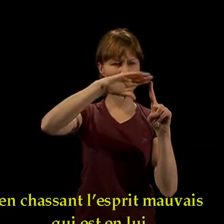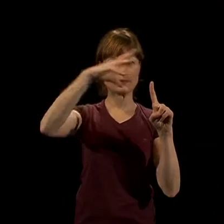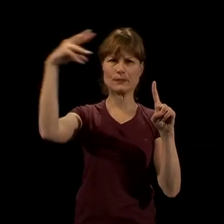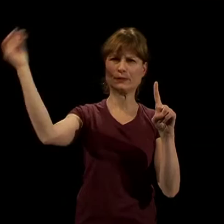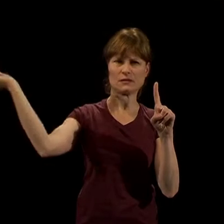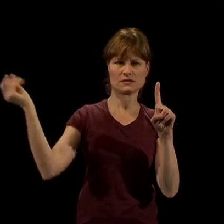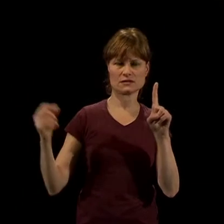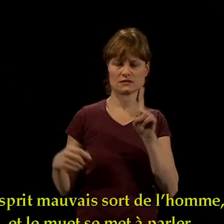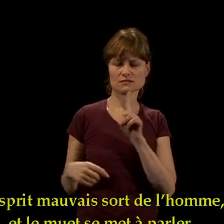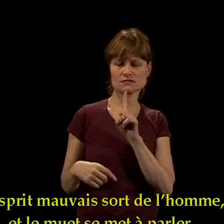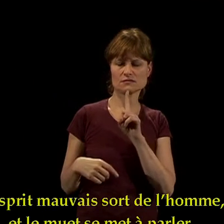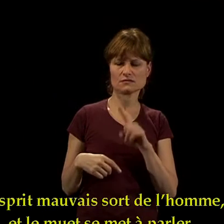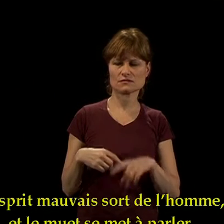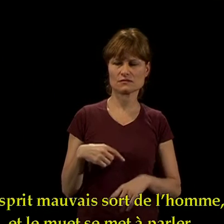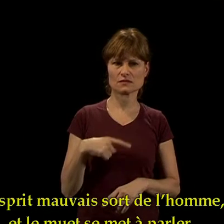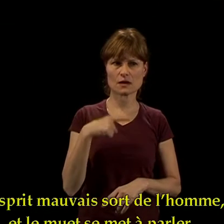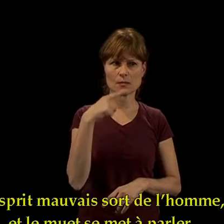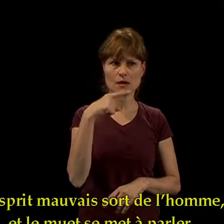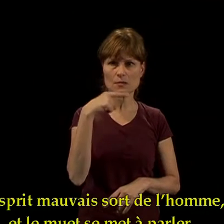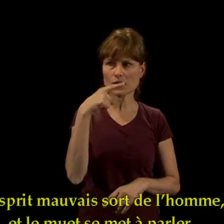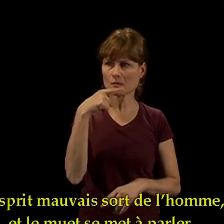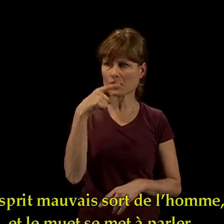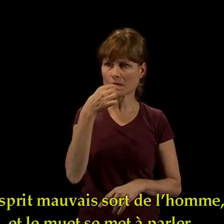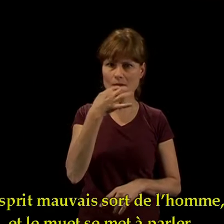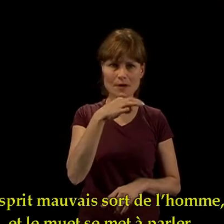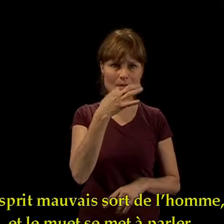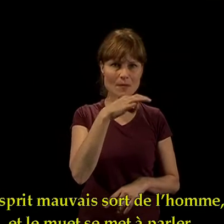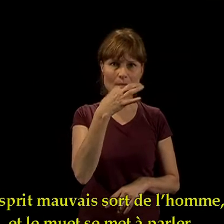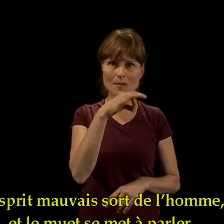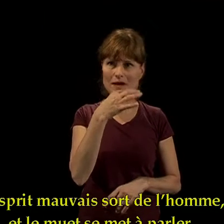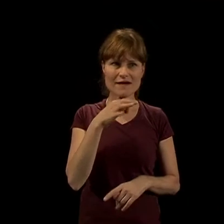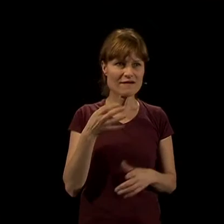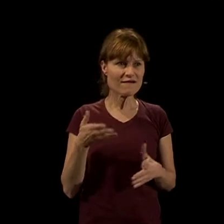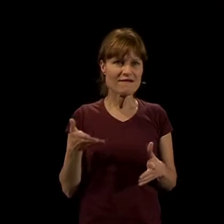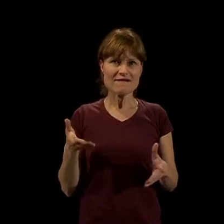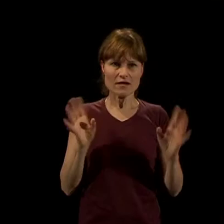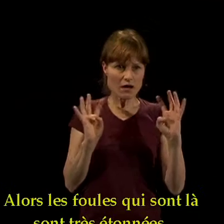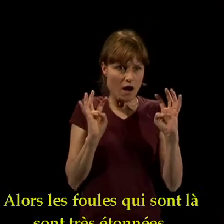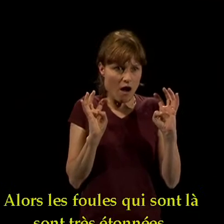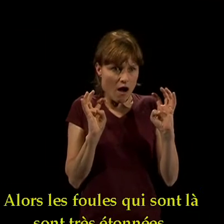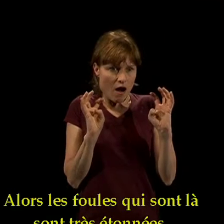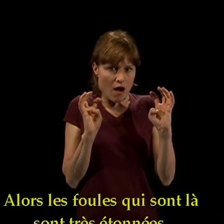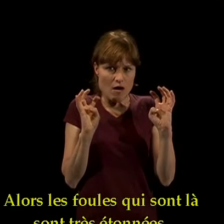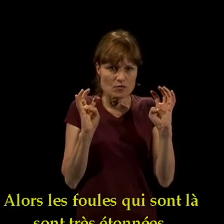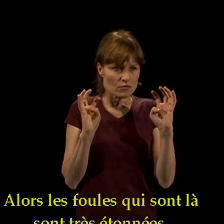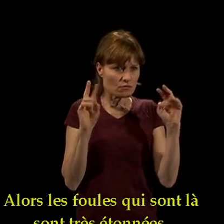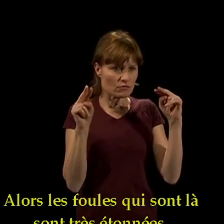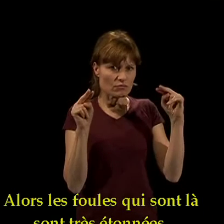L'esprit mauvais sort de l'homme et le muet se met à parler. Alors les foules qui sont là